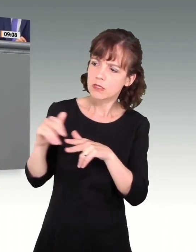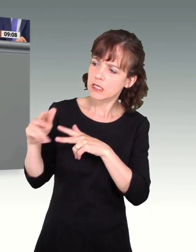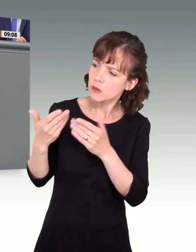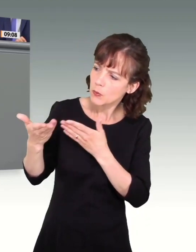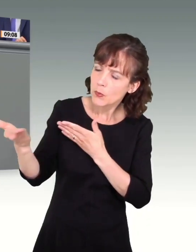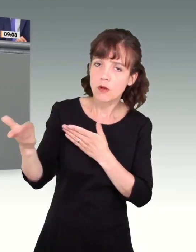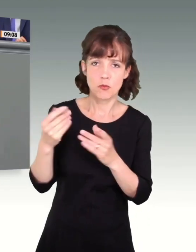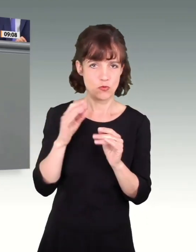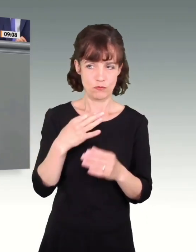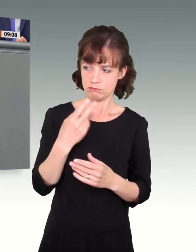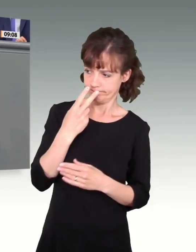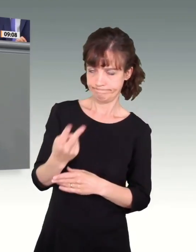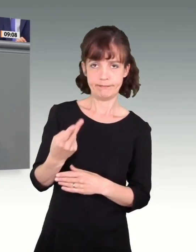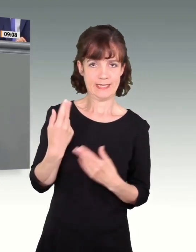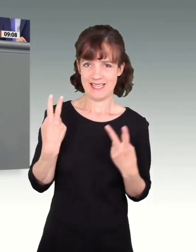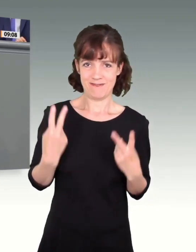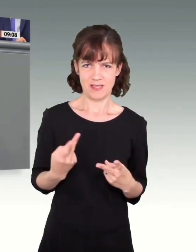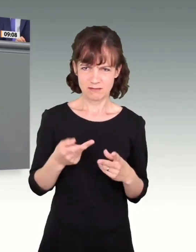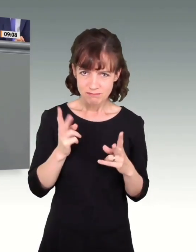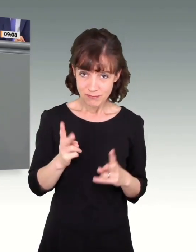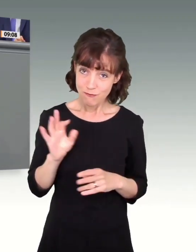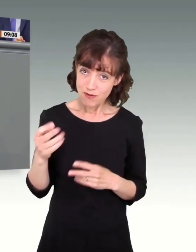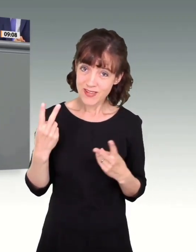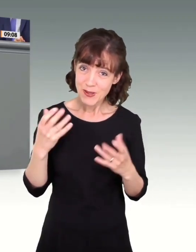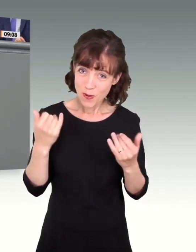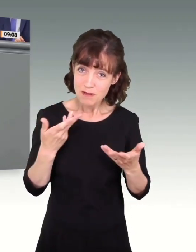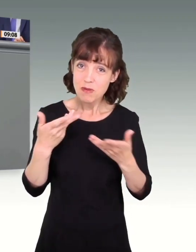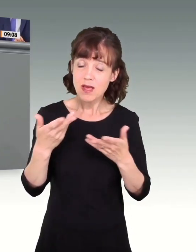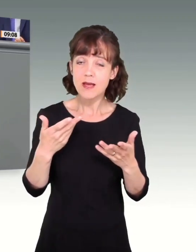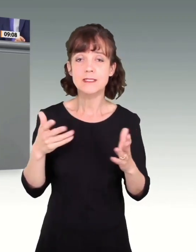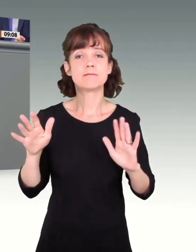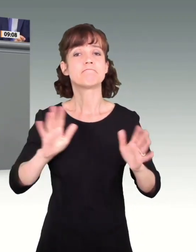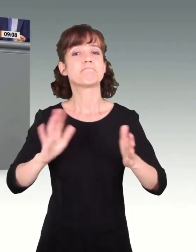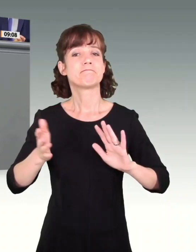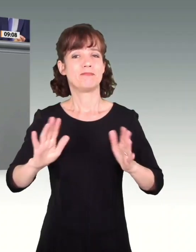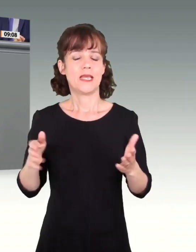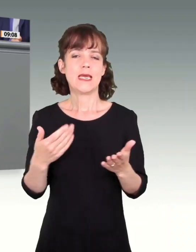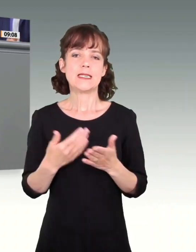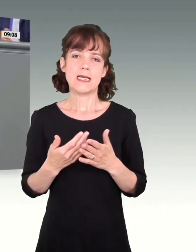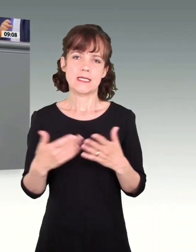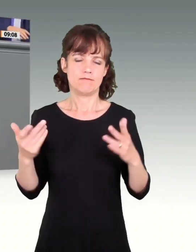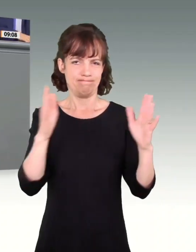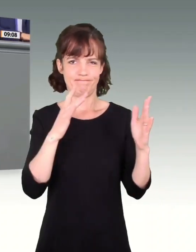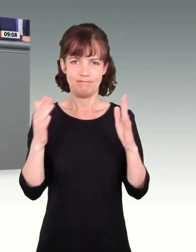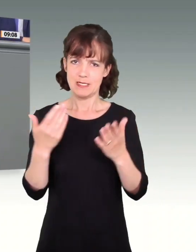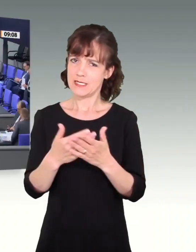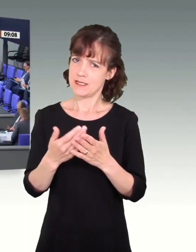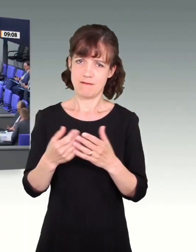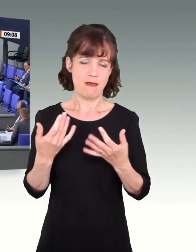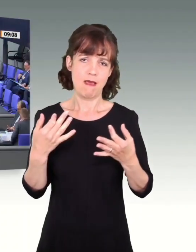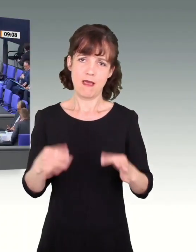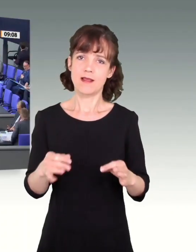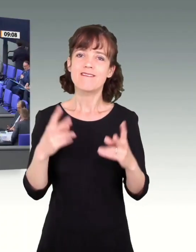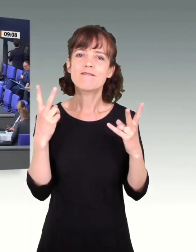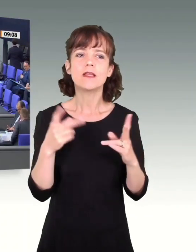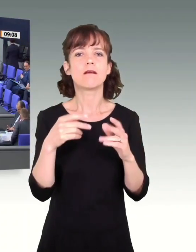das auch nicht wichtig sein, dass wir das heute hier beraten. Deswegen müssen die Koordinaten stimmen.